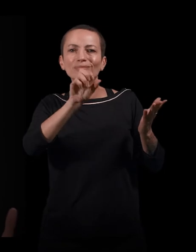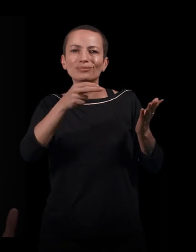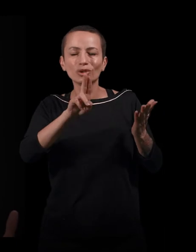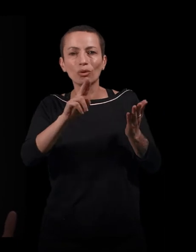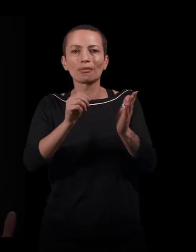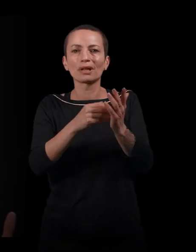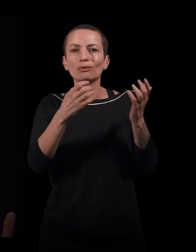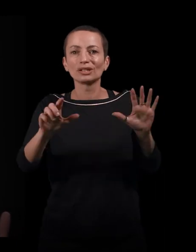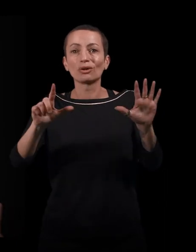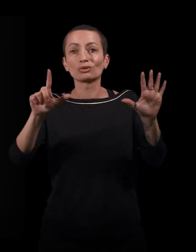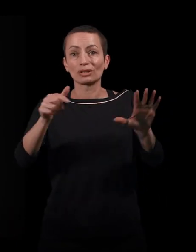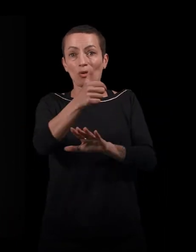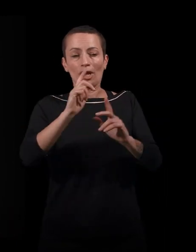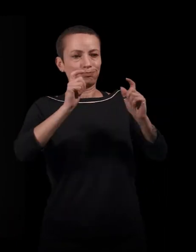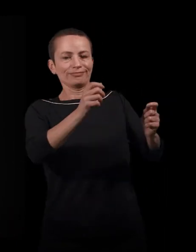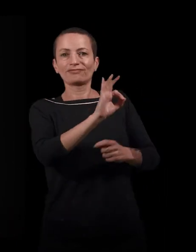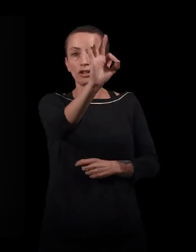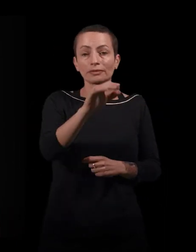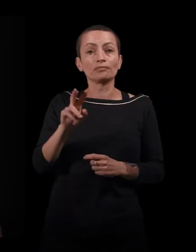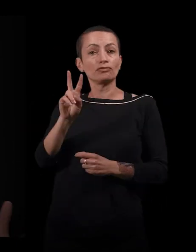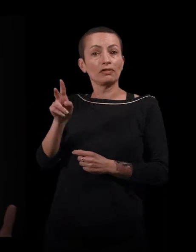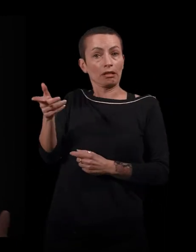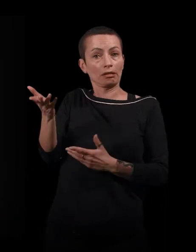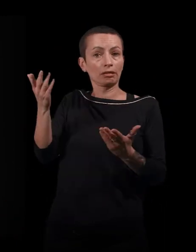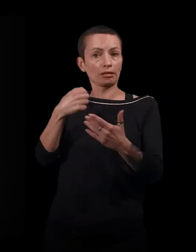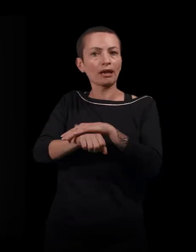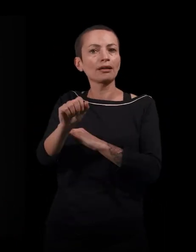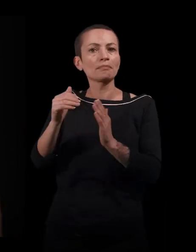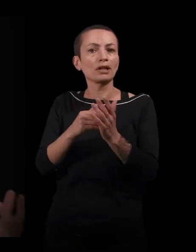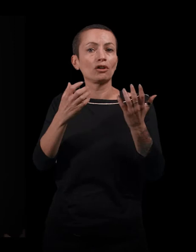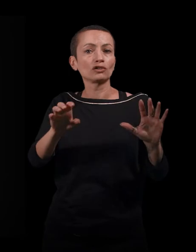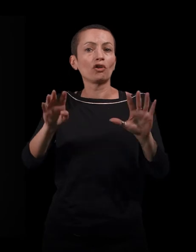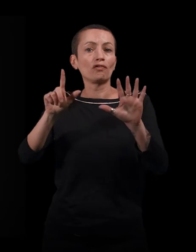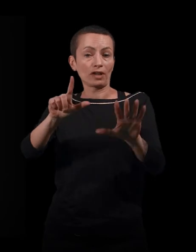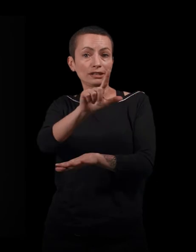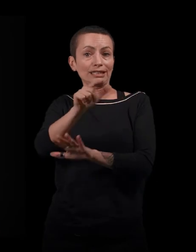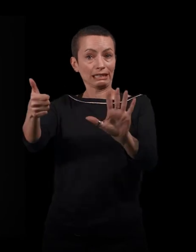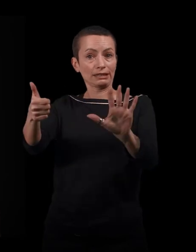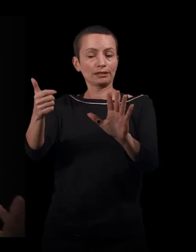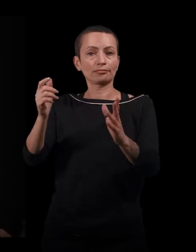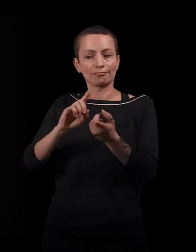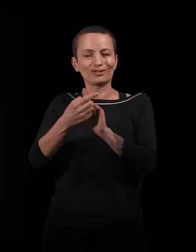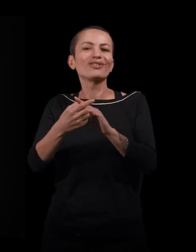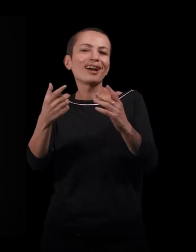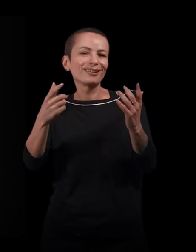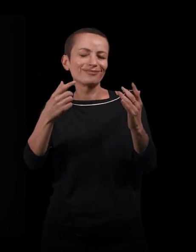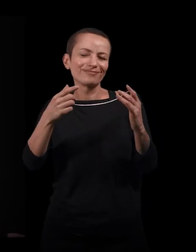1871. Et Viviane, elle, naît en 1926. Elle va devenir la femme de mon grand-père.